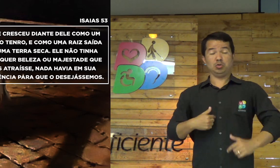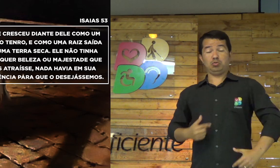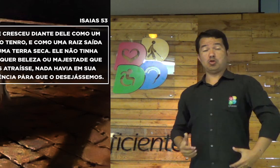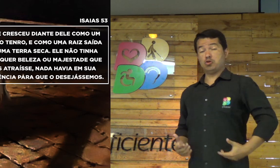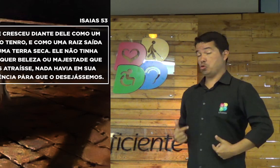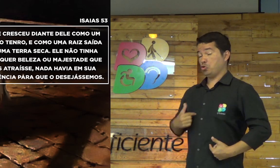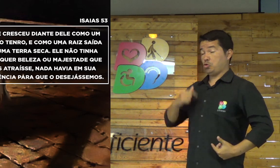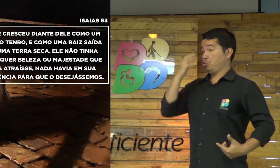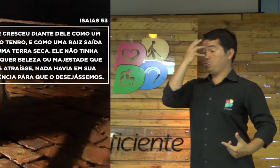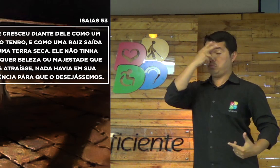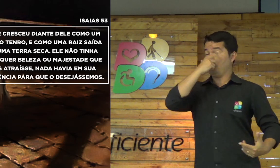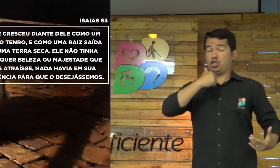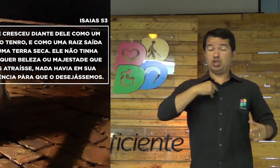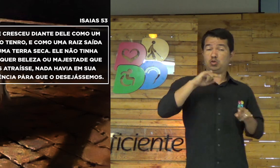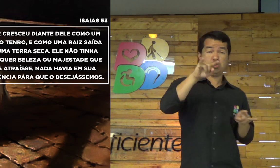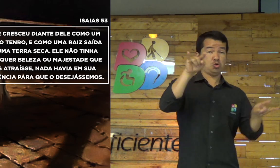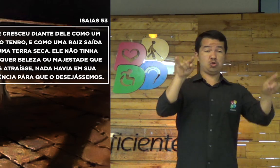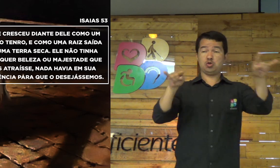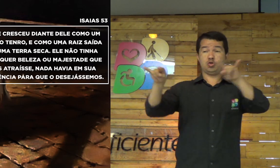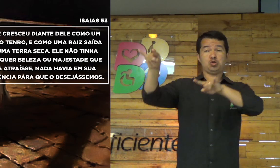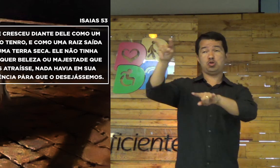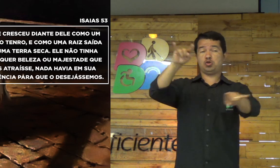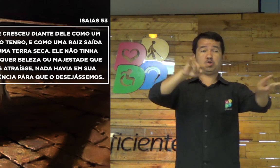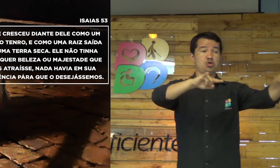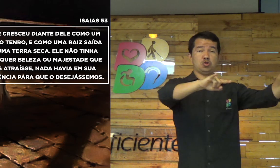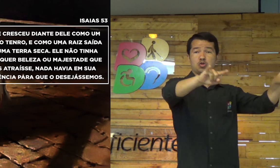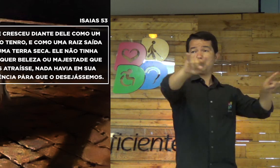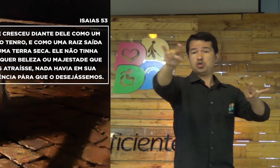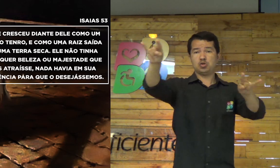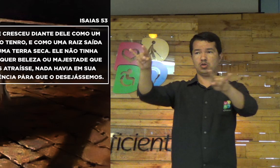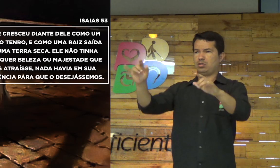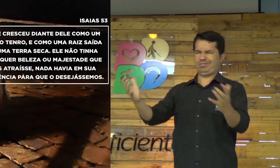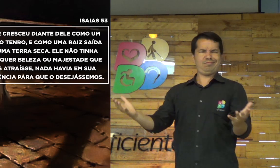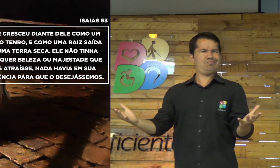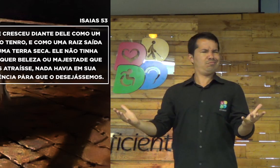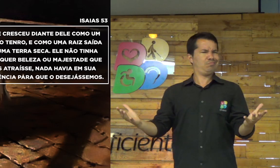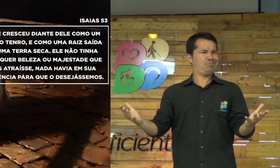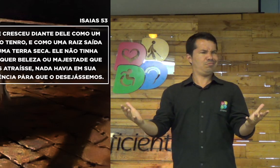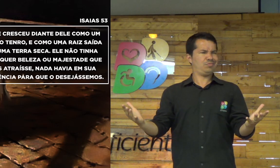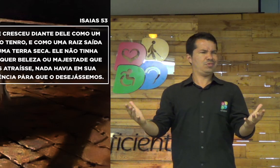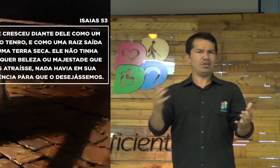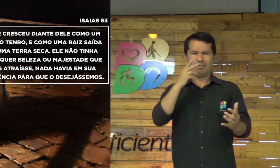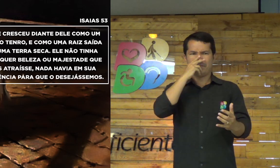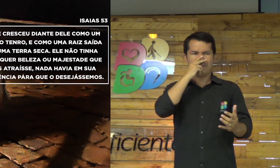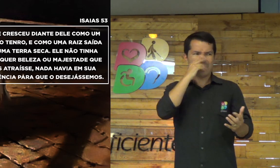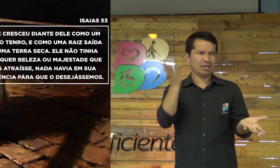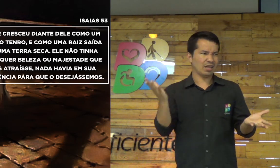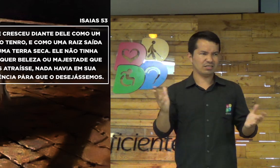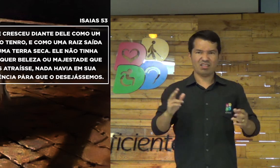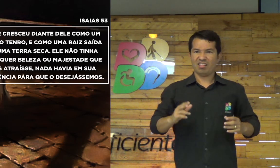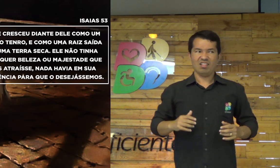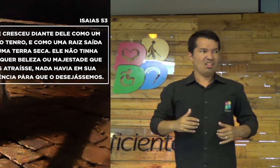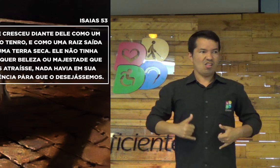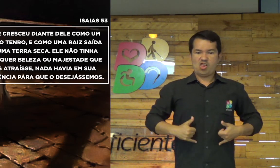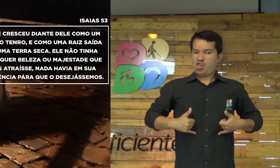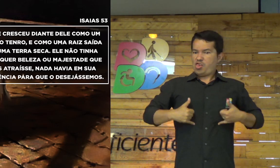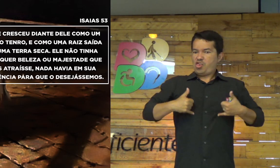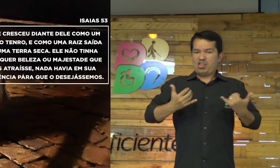Porque o importante não era mostrar só a beleza externa, mas sim o seu interior. O que ele era de